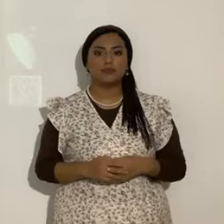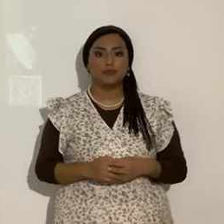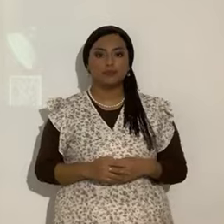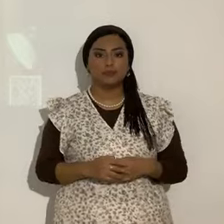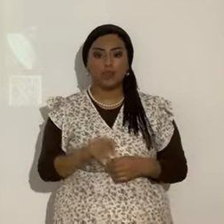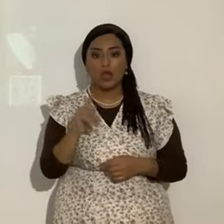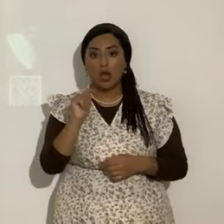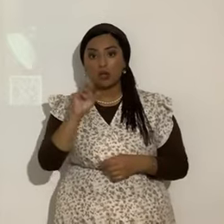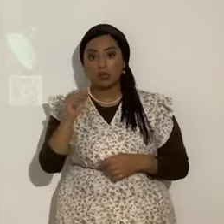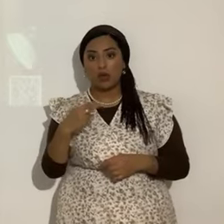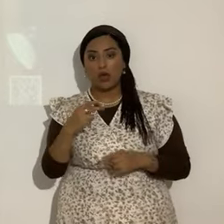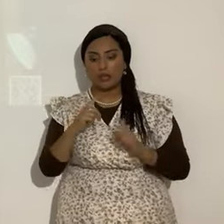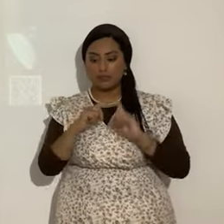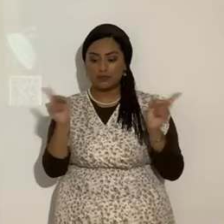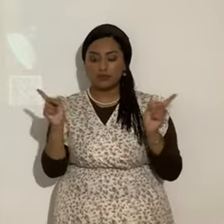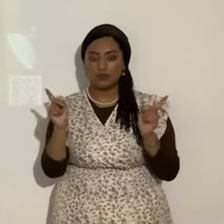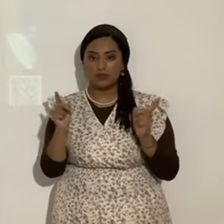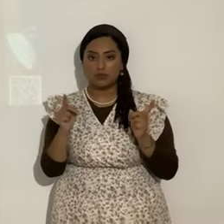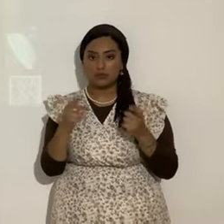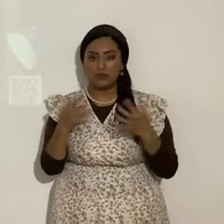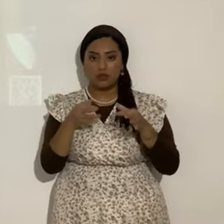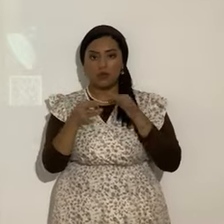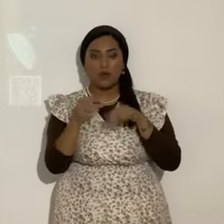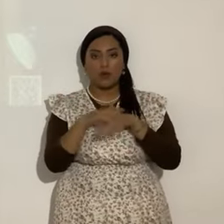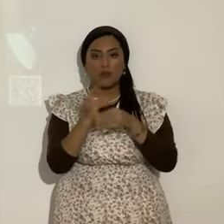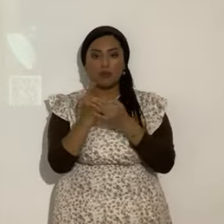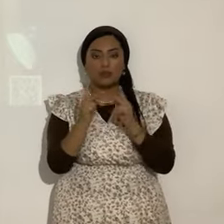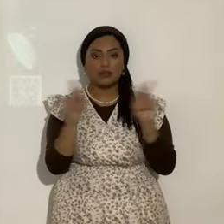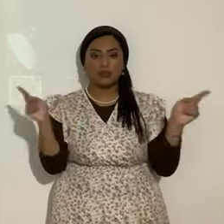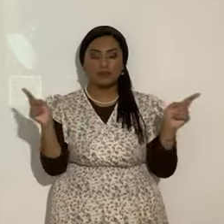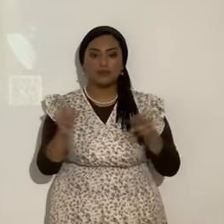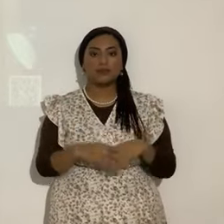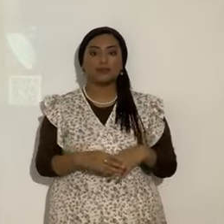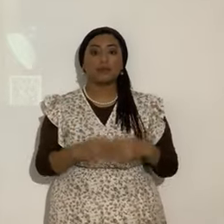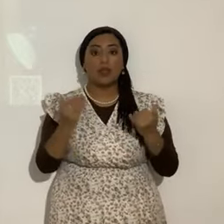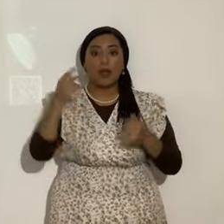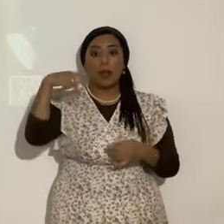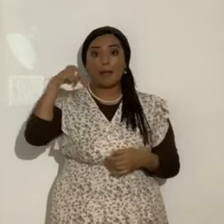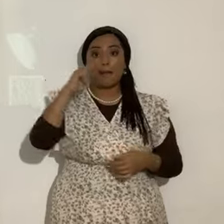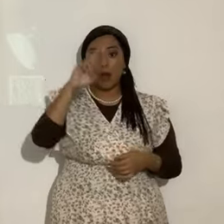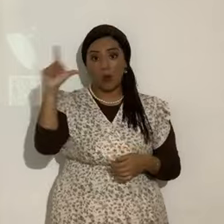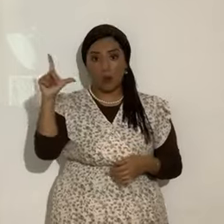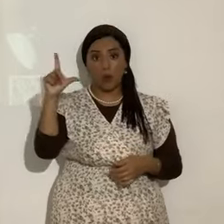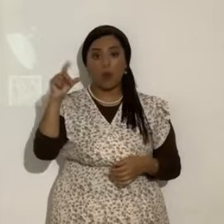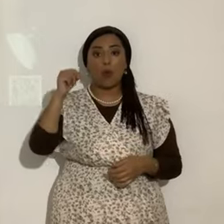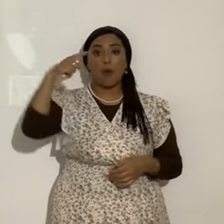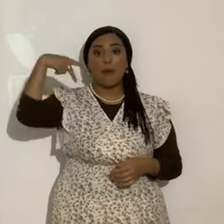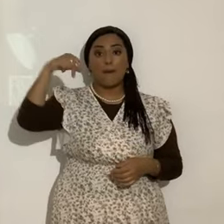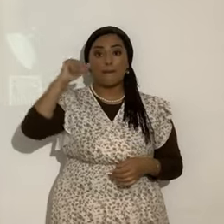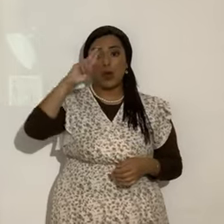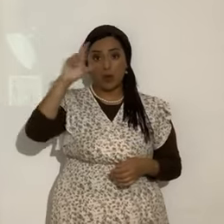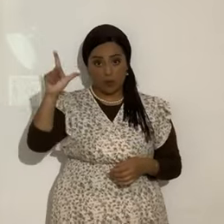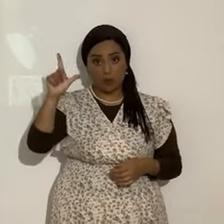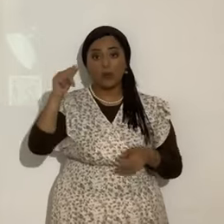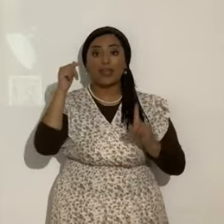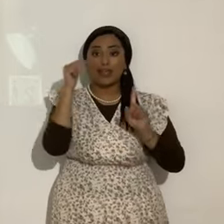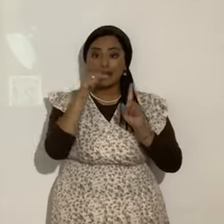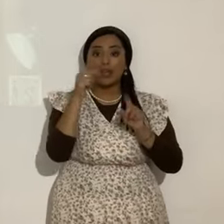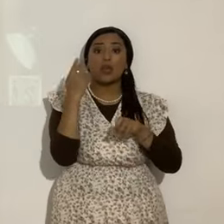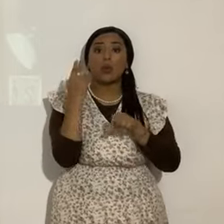otra cosa. El día está ministrando. parashot. Ahora. Rab Shaul Pablo. El apóstol Pablo. Usa esta ilustración.